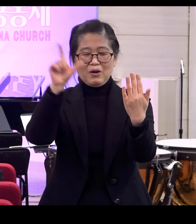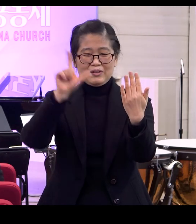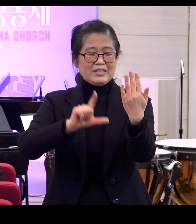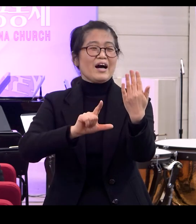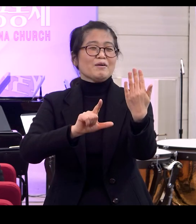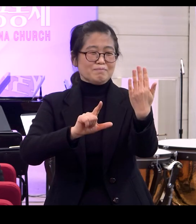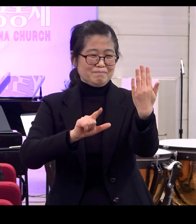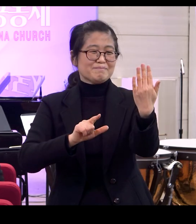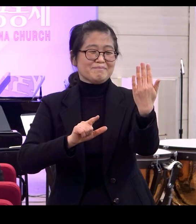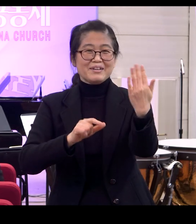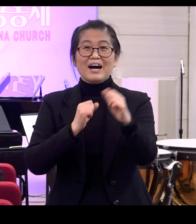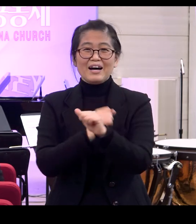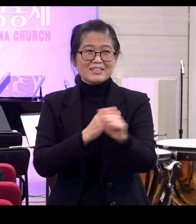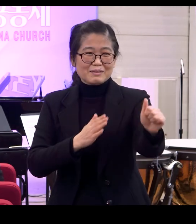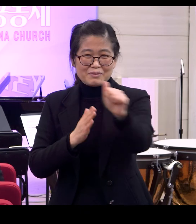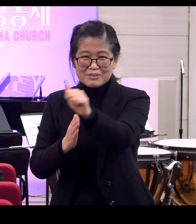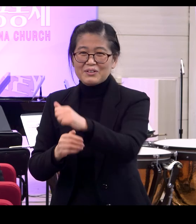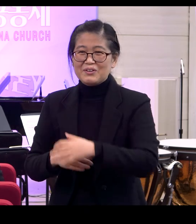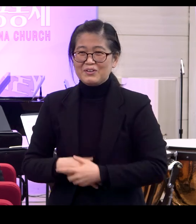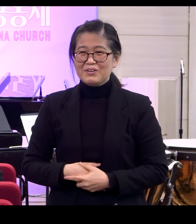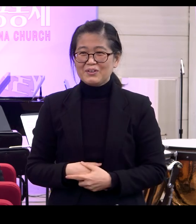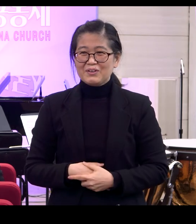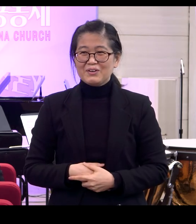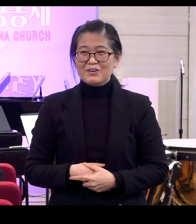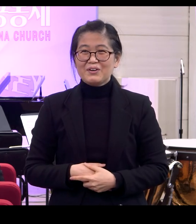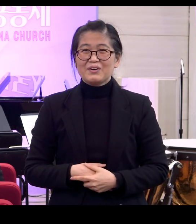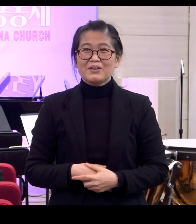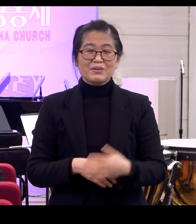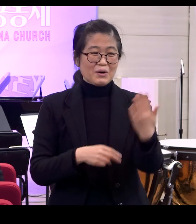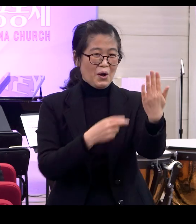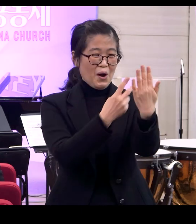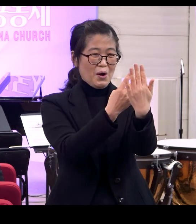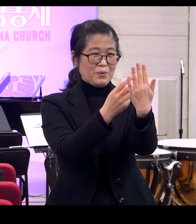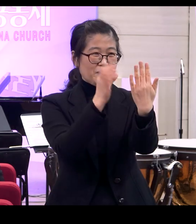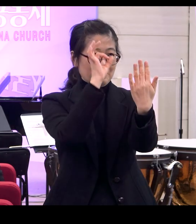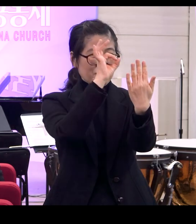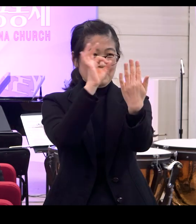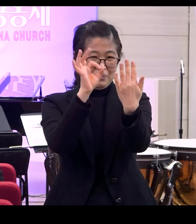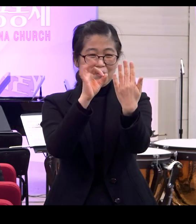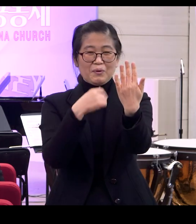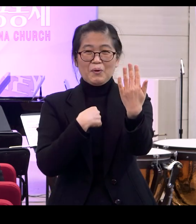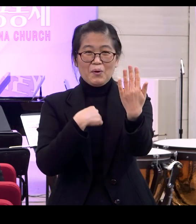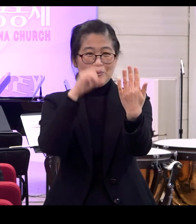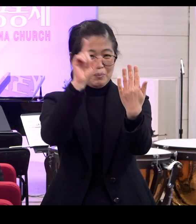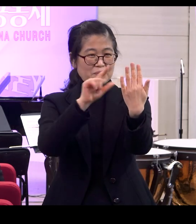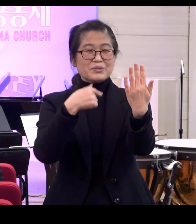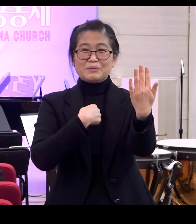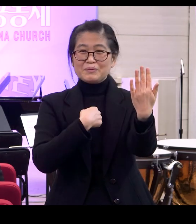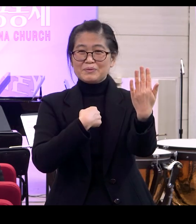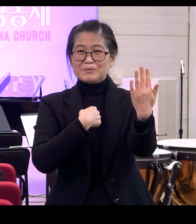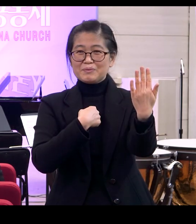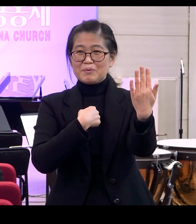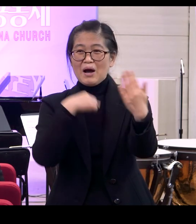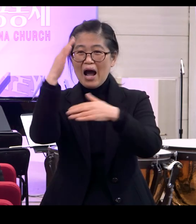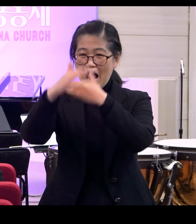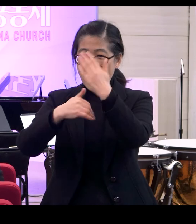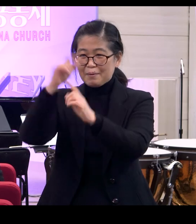형상대로 거기 거울에 있는 그 모습이 바로 뭐예요 하나님의